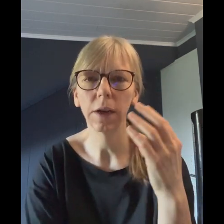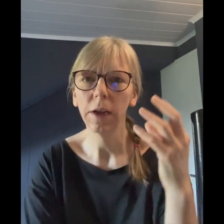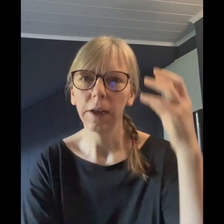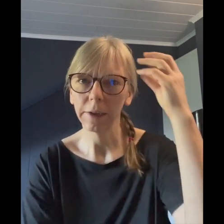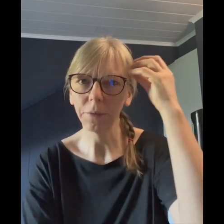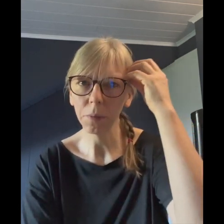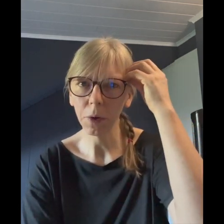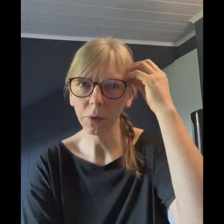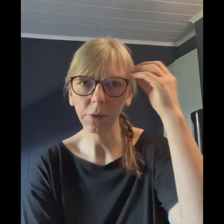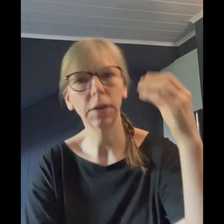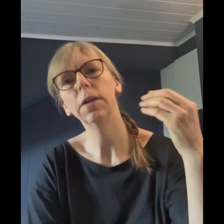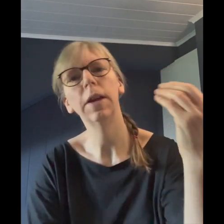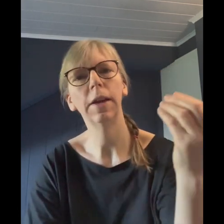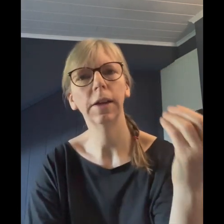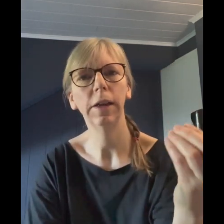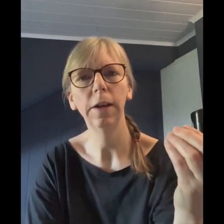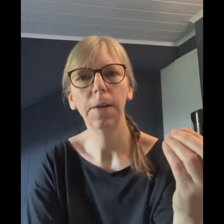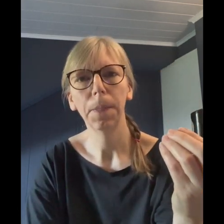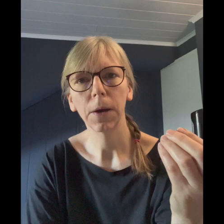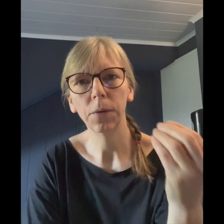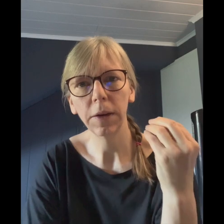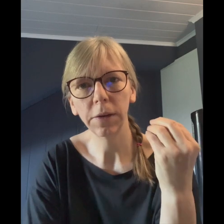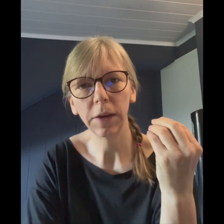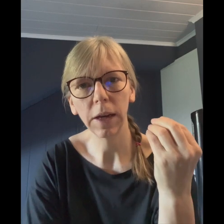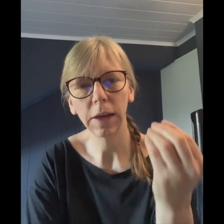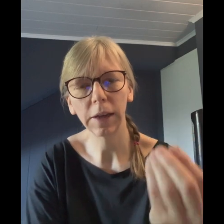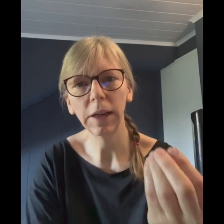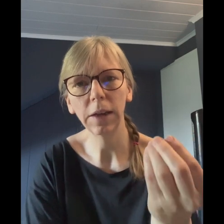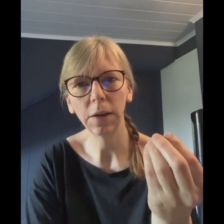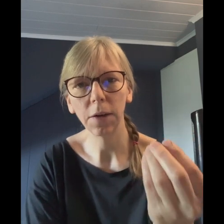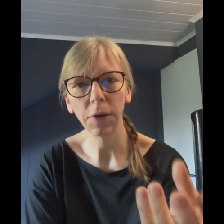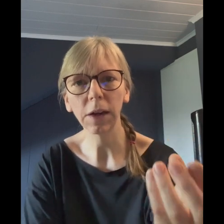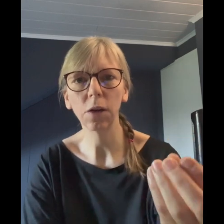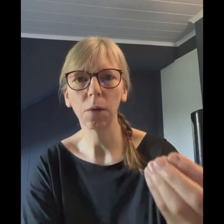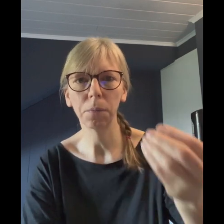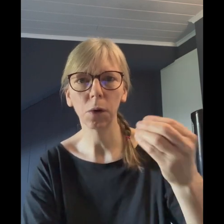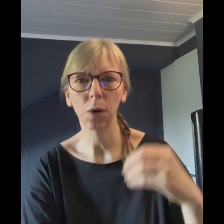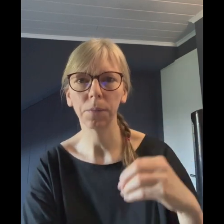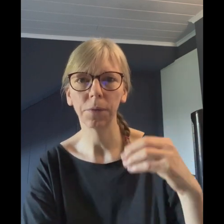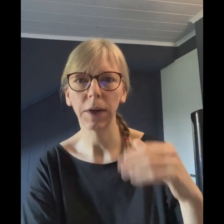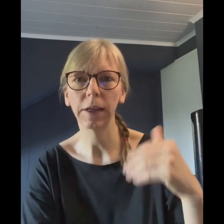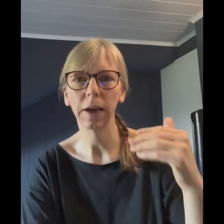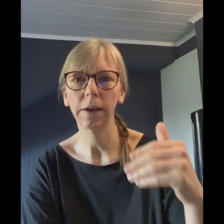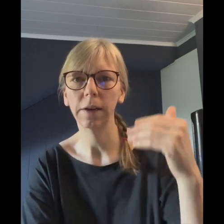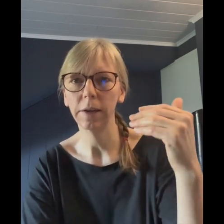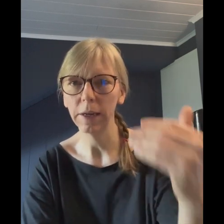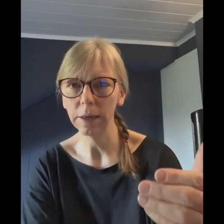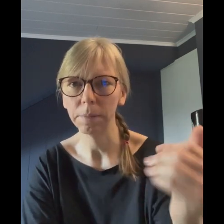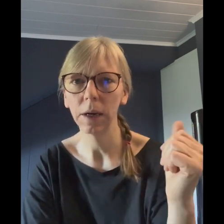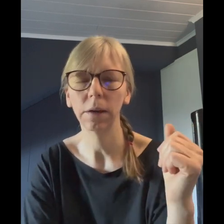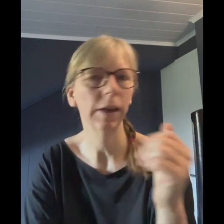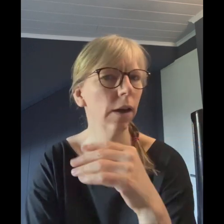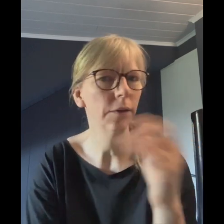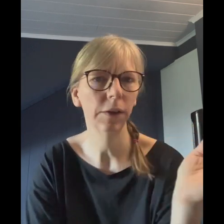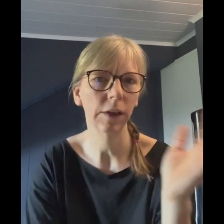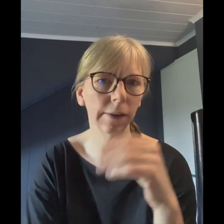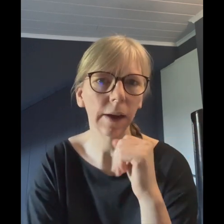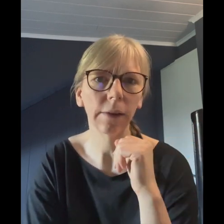dafür braucht das Gehirn Energie und wenn es die Energie weggenommen bekommt, weil ich eine Diät mache, egal wie sie jetzt heißt,